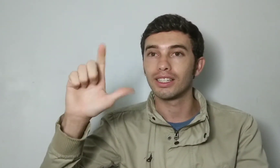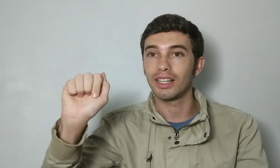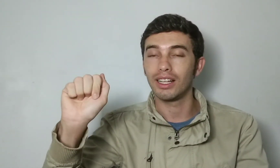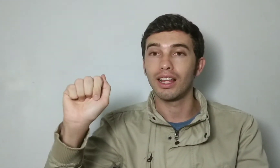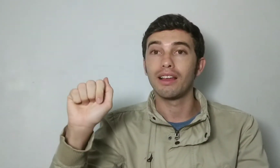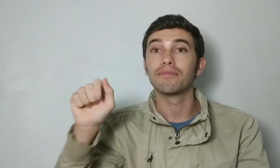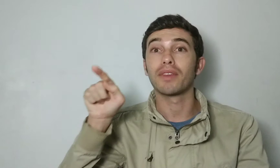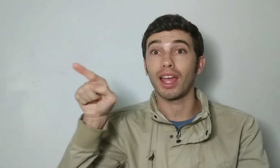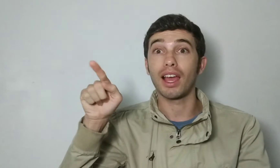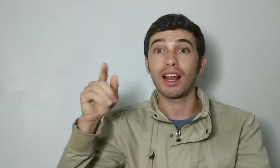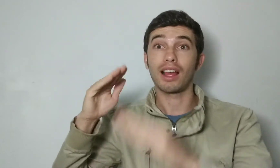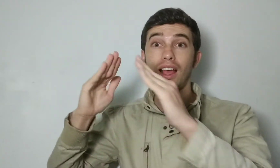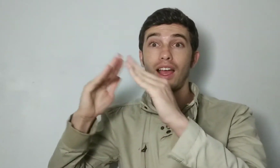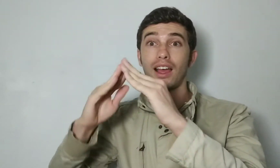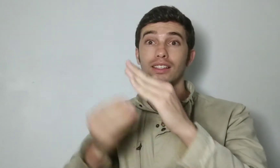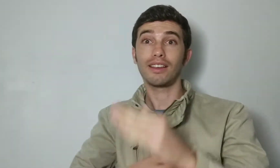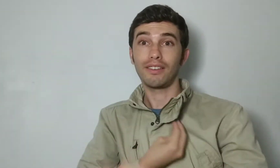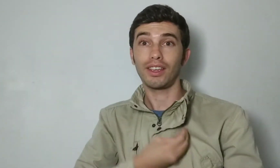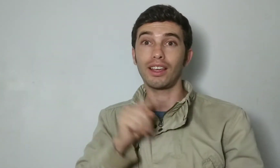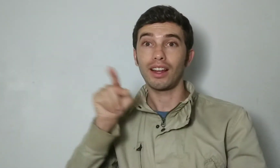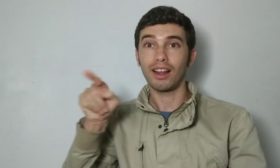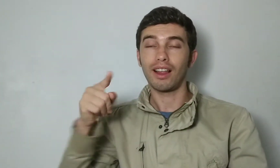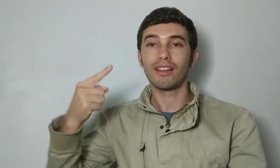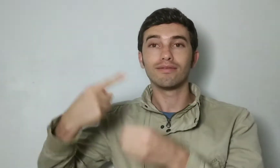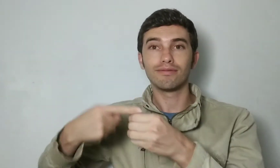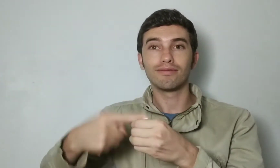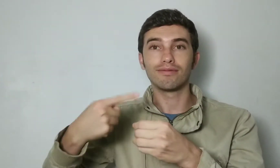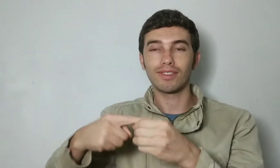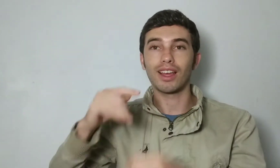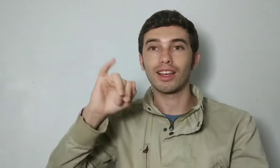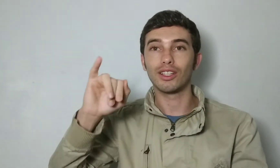ela que mora lá na cidade de Poá,